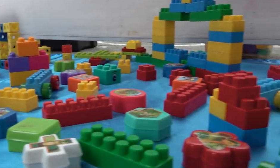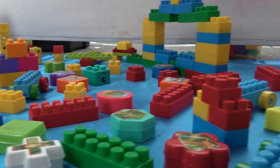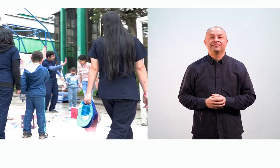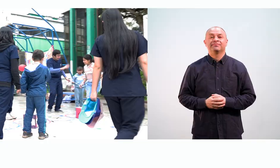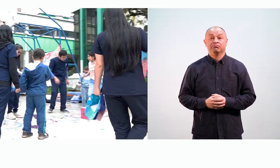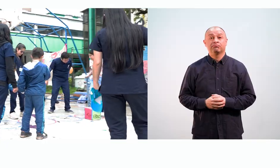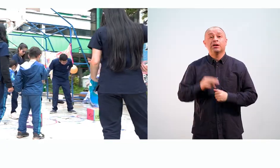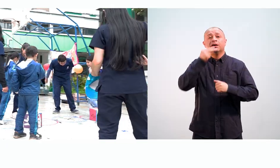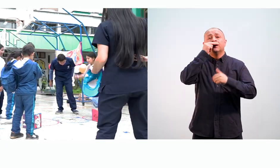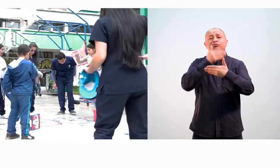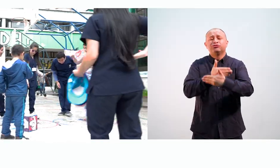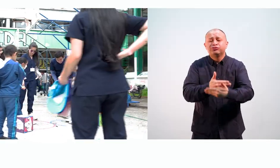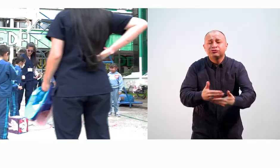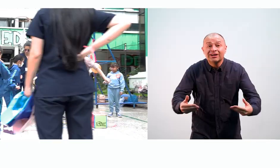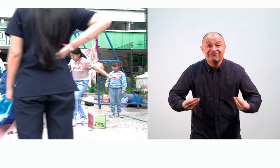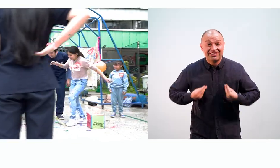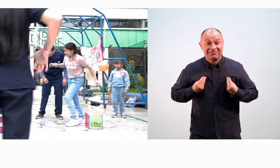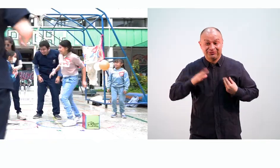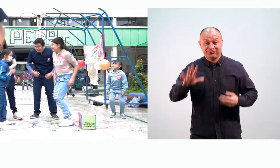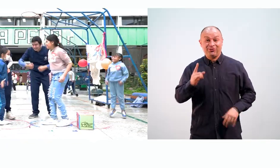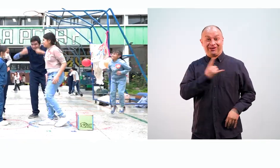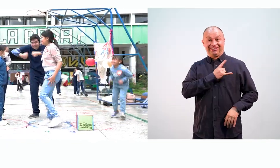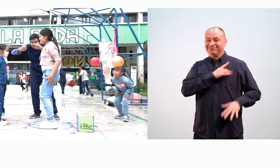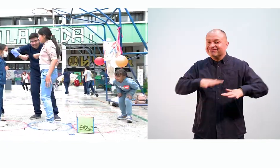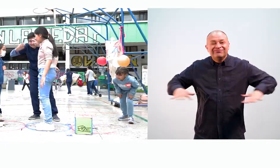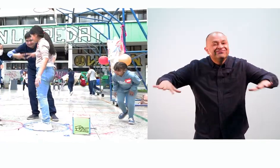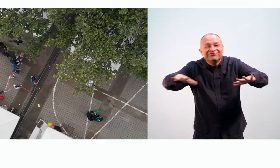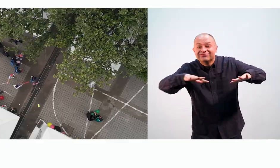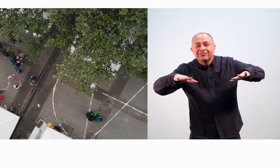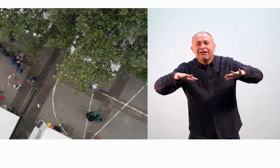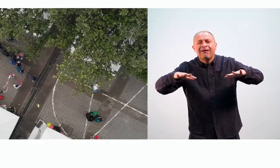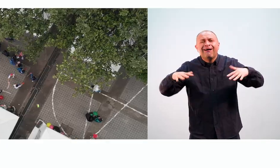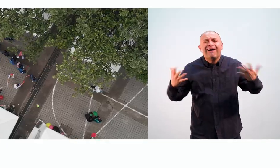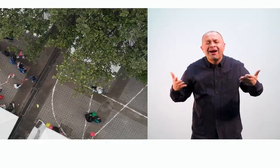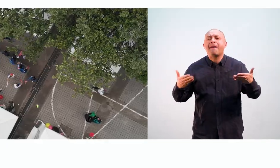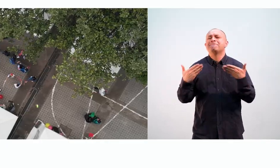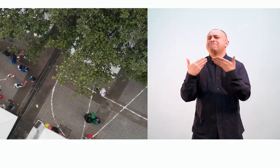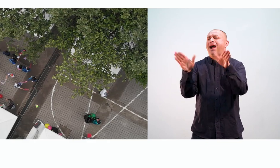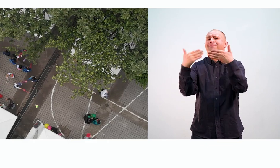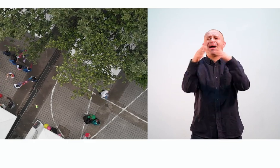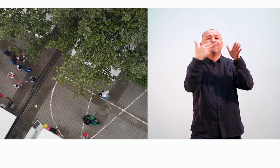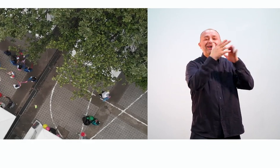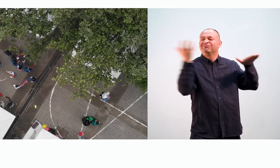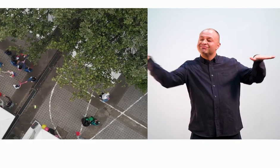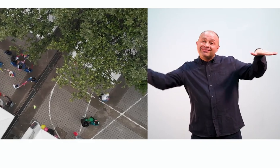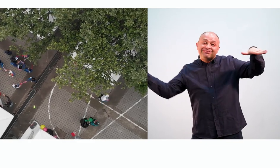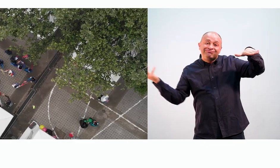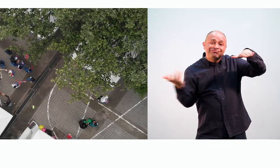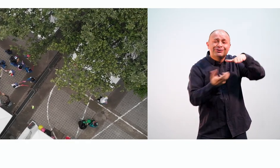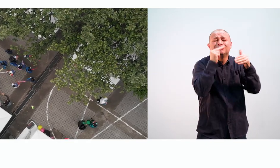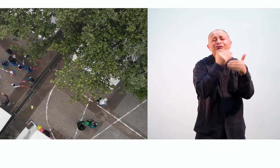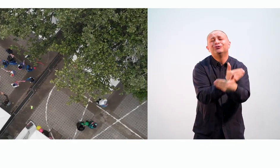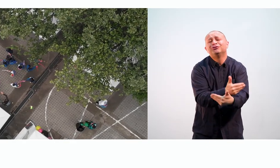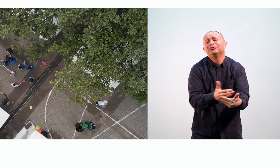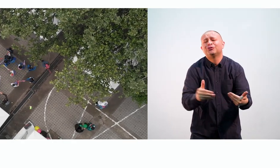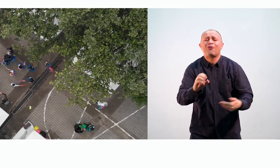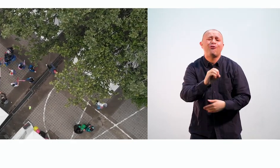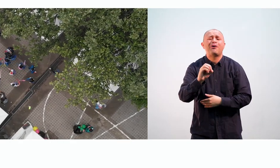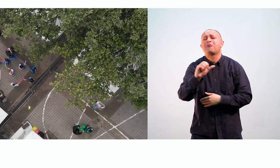Los niños viven la U. Este es un evento donde abrimos las puertas a los niños y niñas de